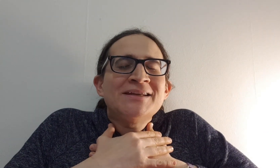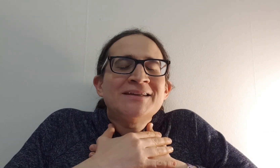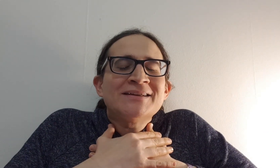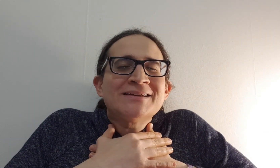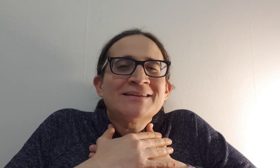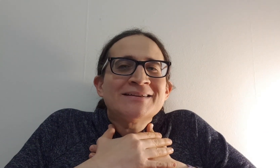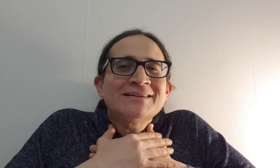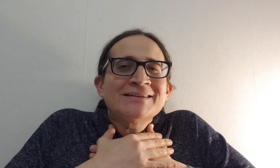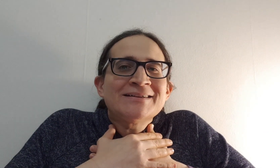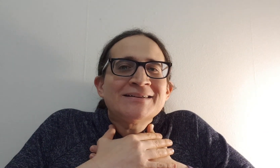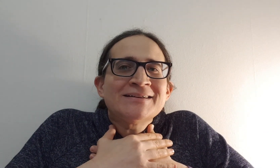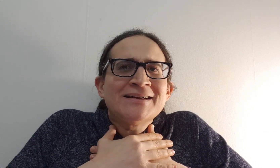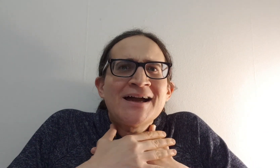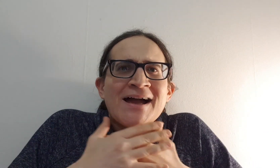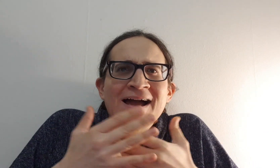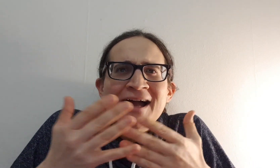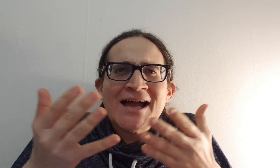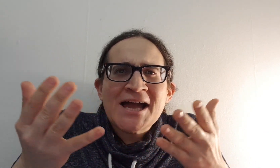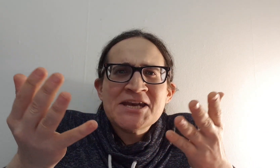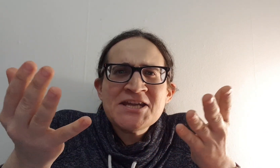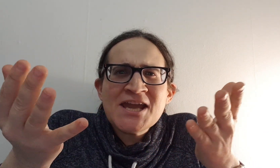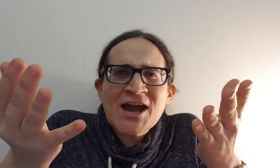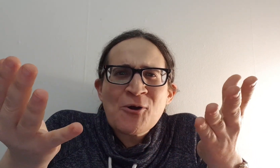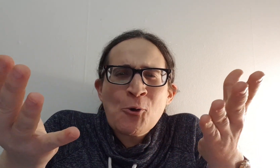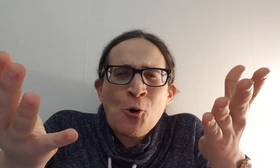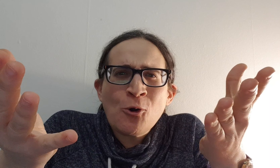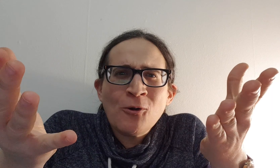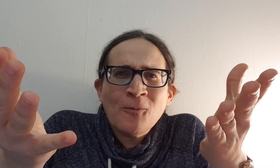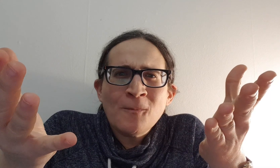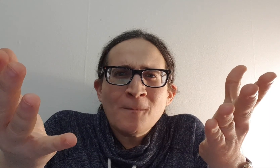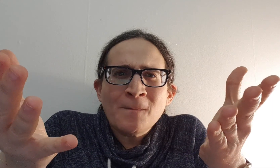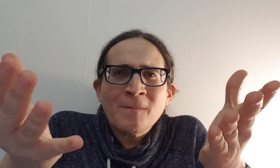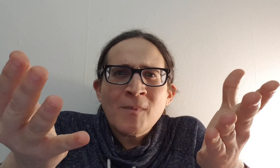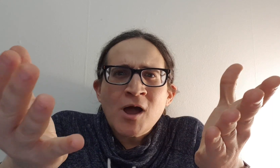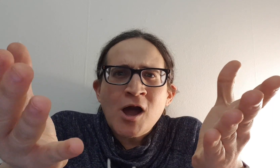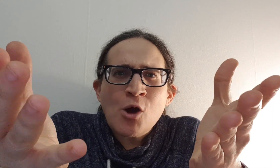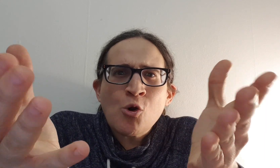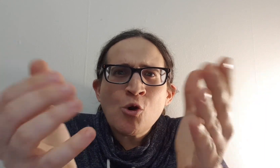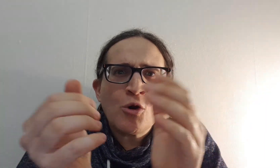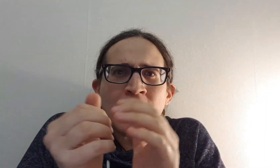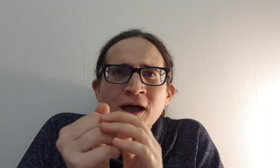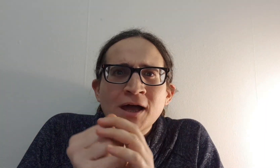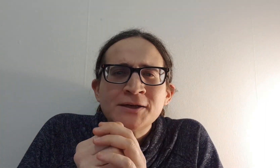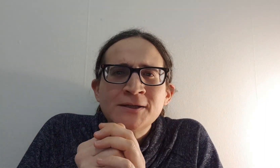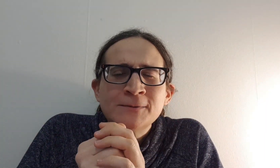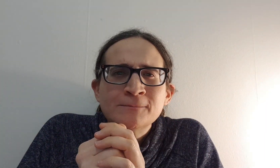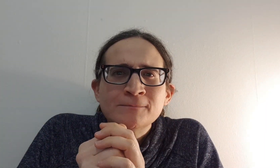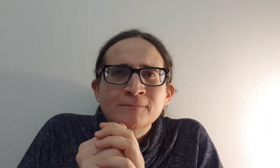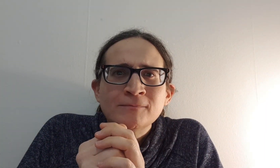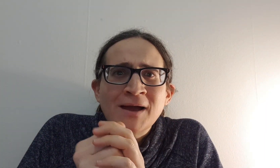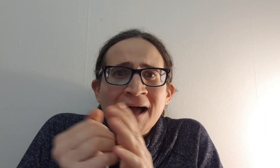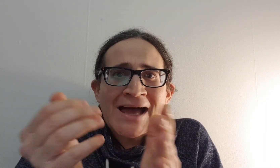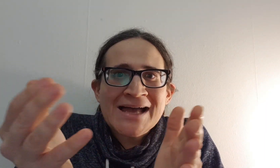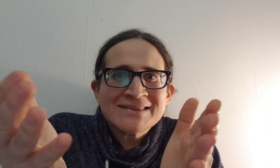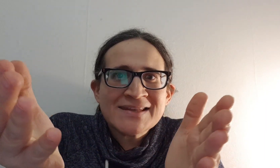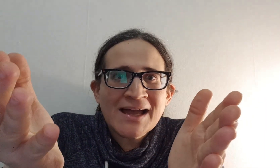אני האור האור אני אתה